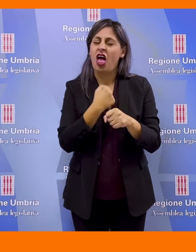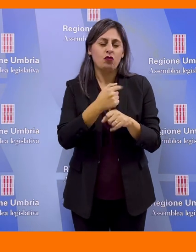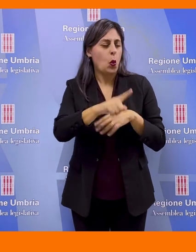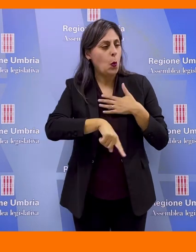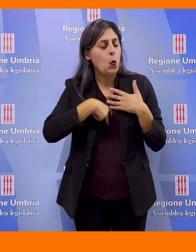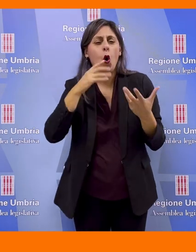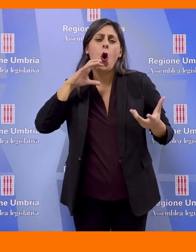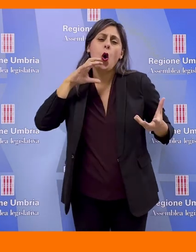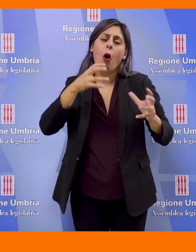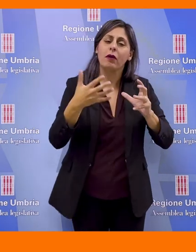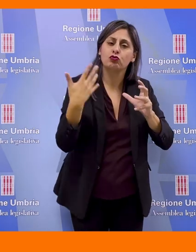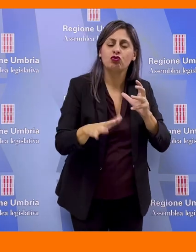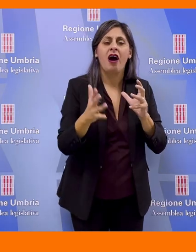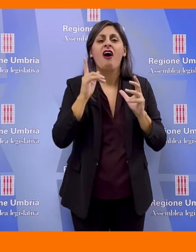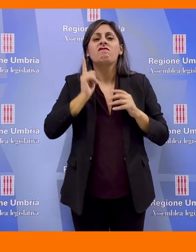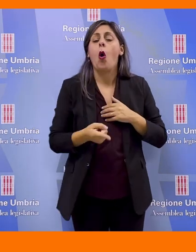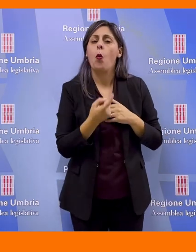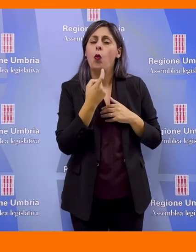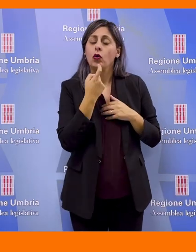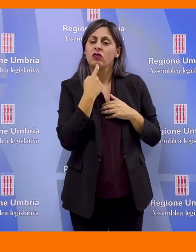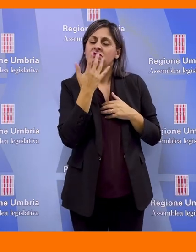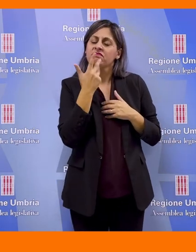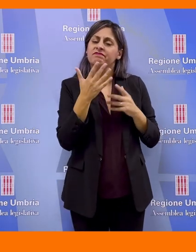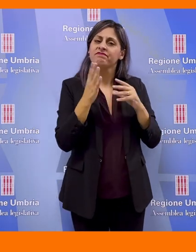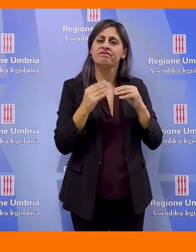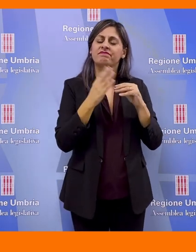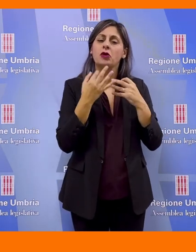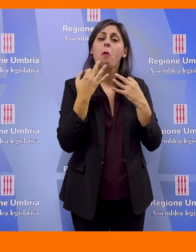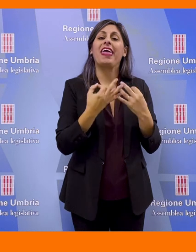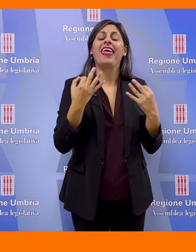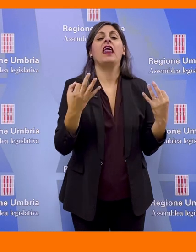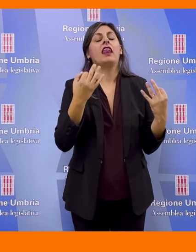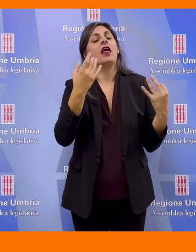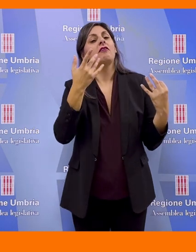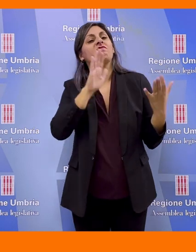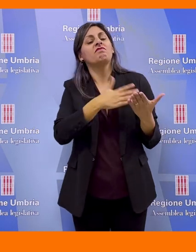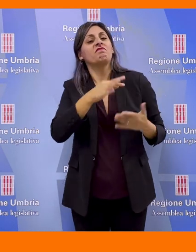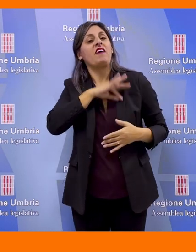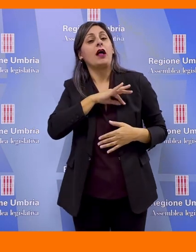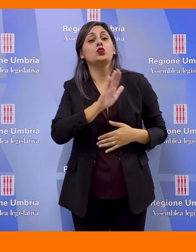lungo e complesso che nasce dalla forte volontà di fare unicamente il bene e l'interesse dell'Umbria.